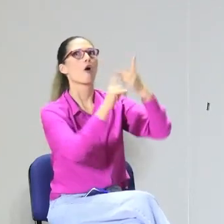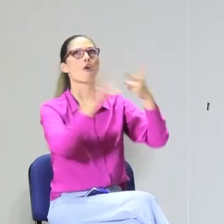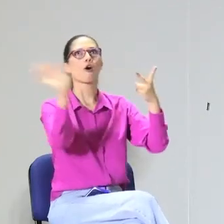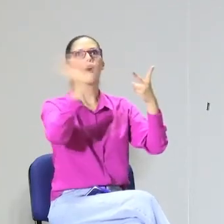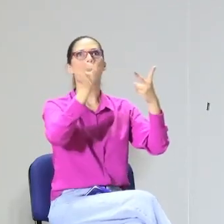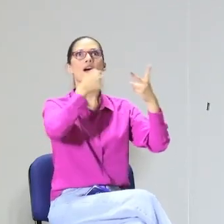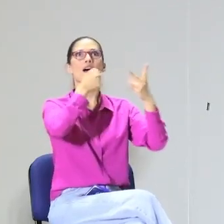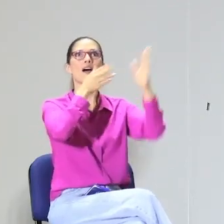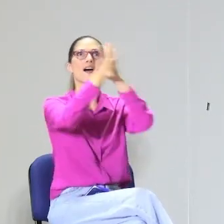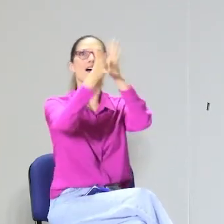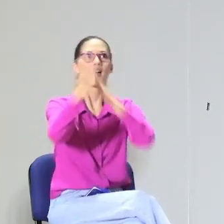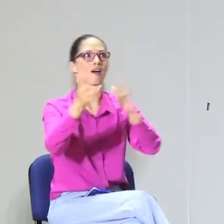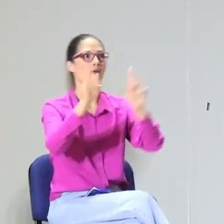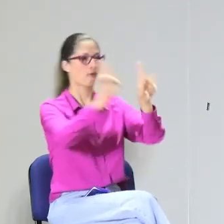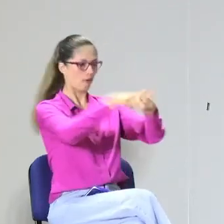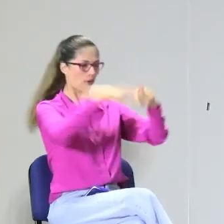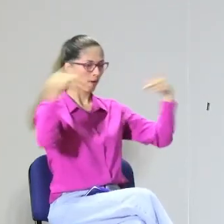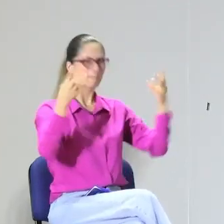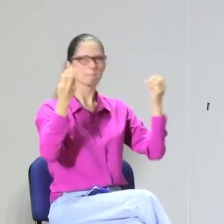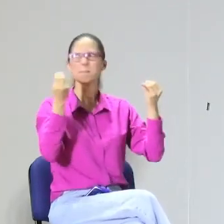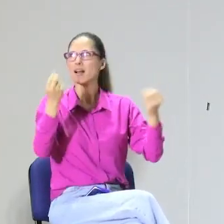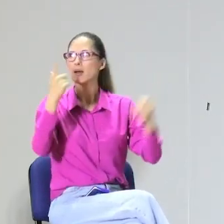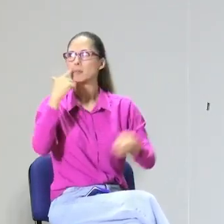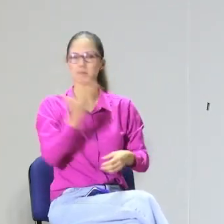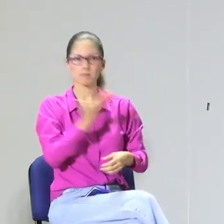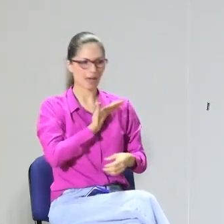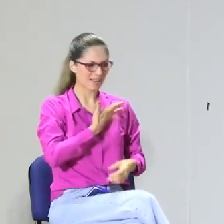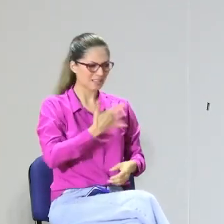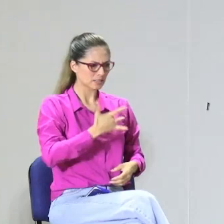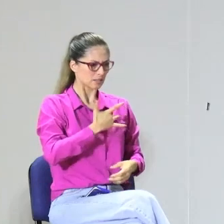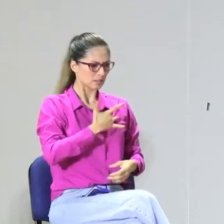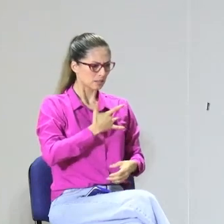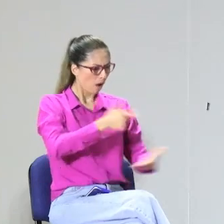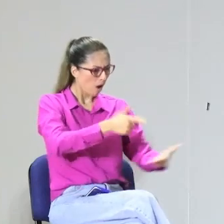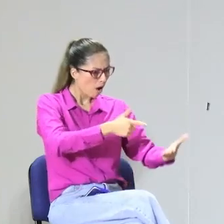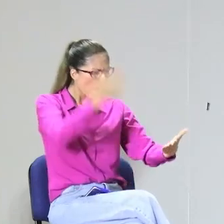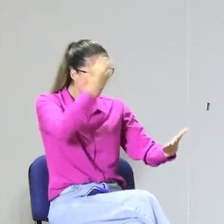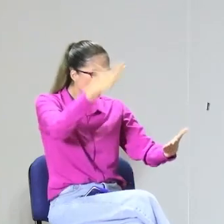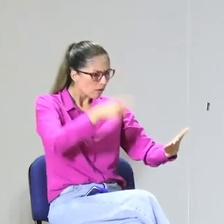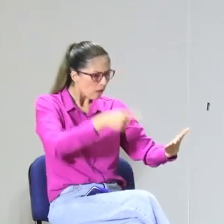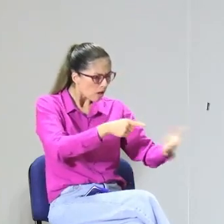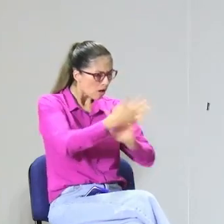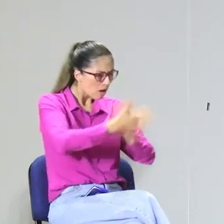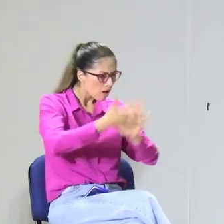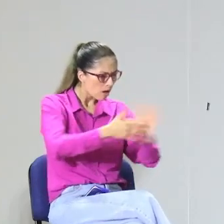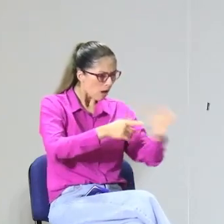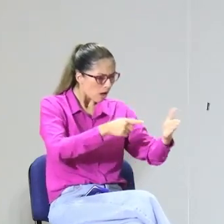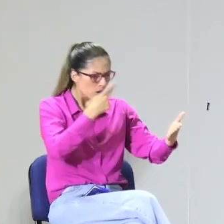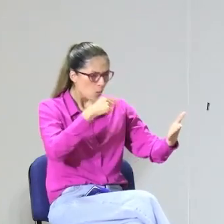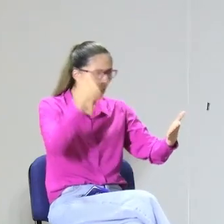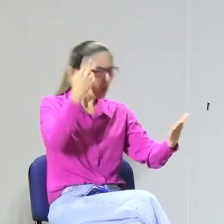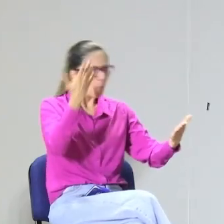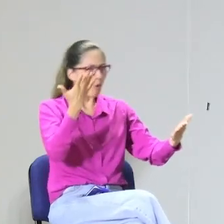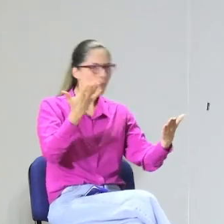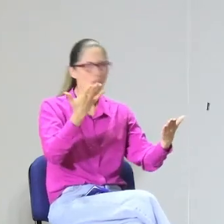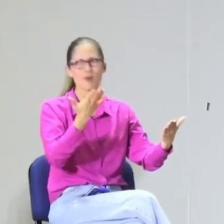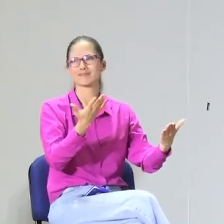Por ejemplo, es importante contar con los medios de comunicación como periódicos, como la televisión,